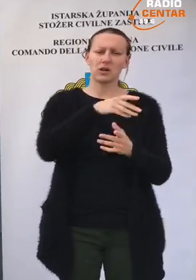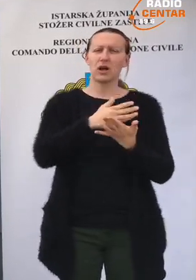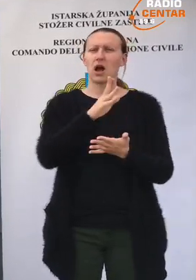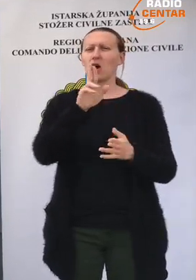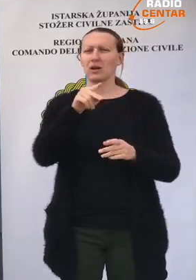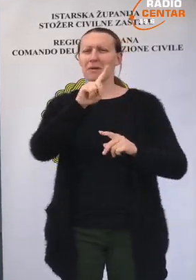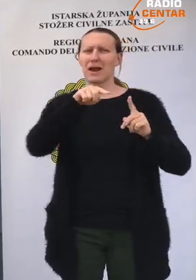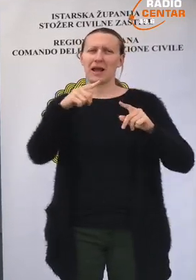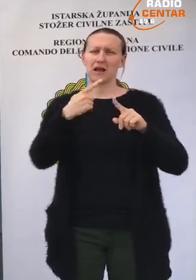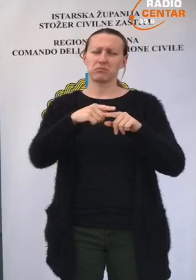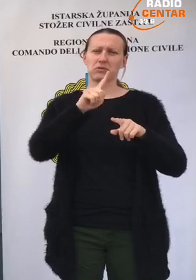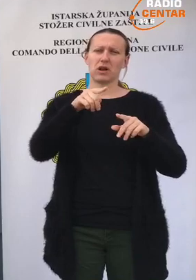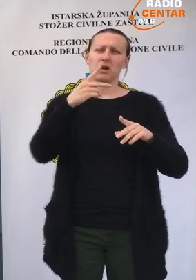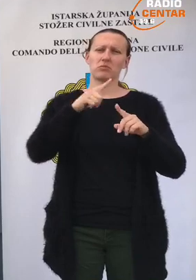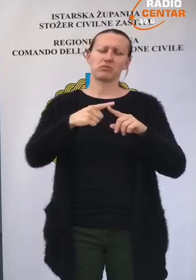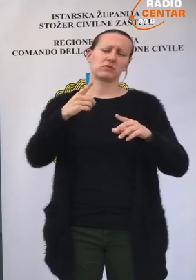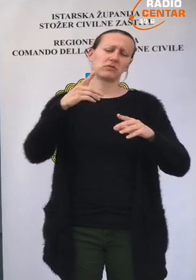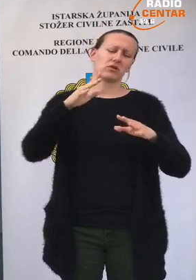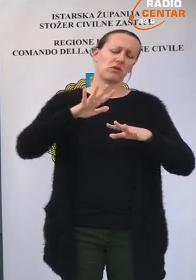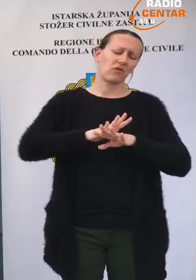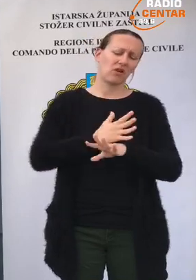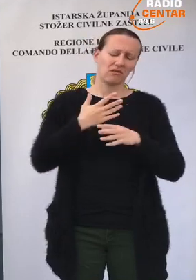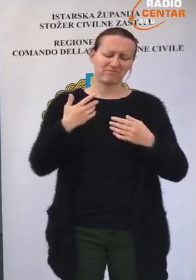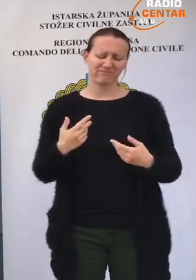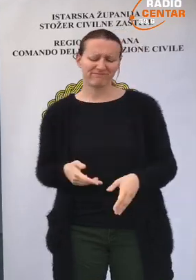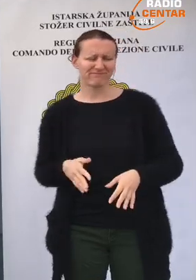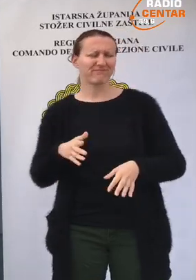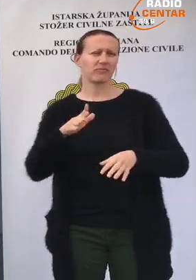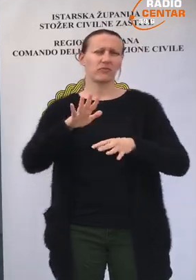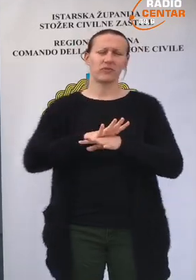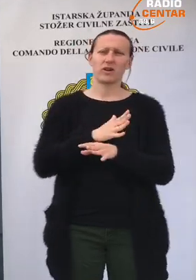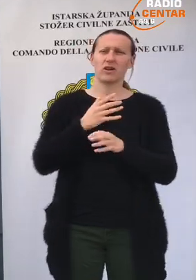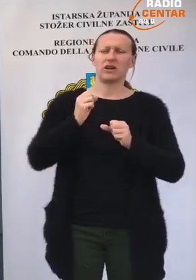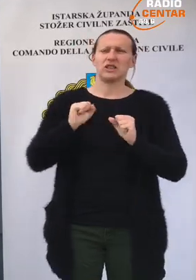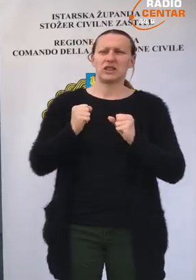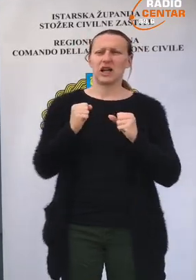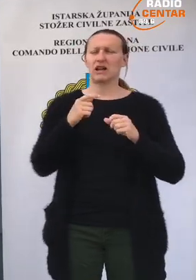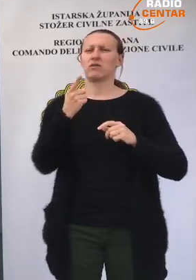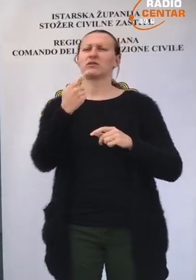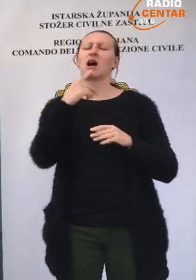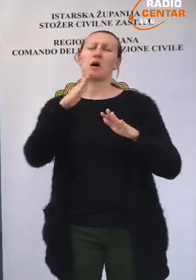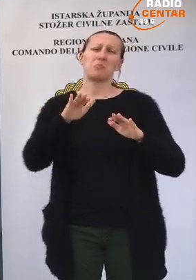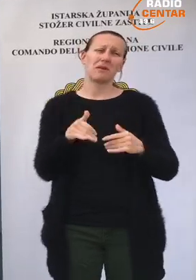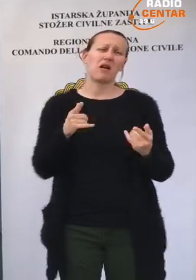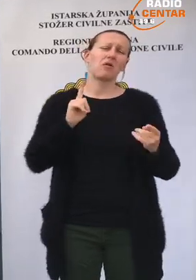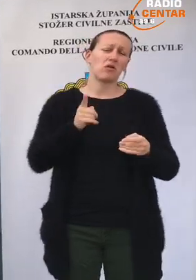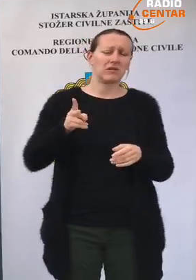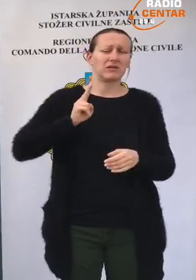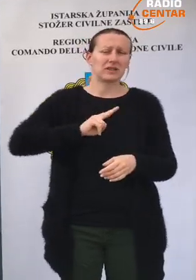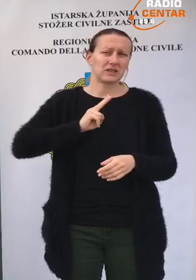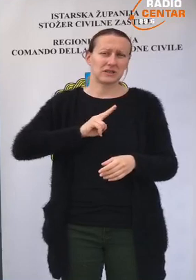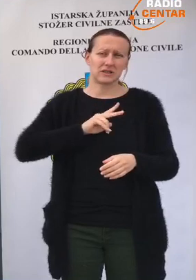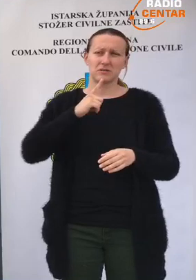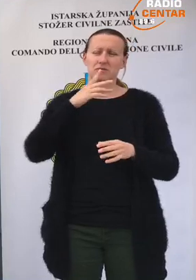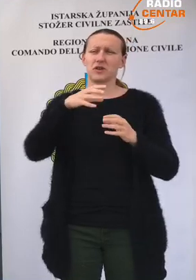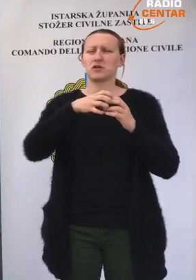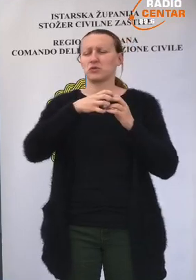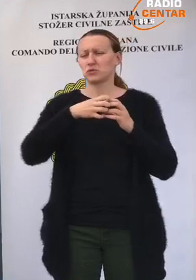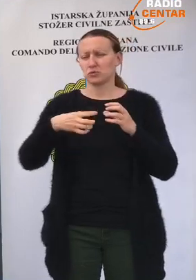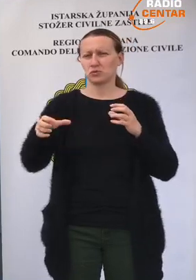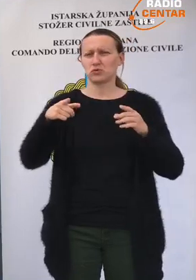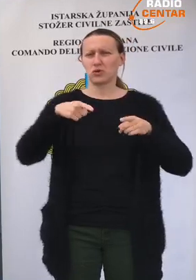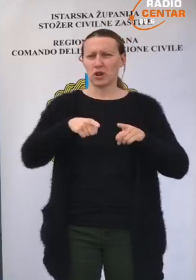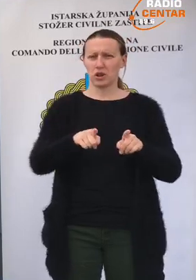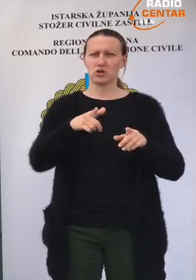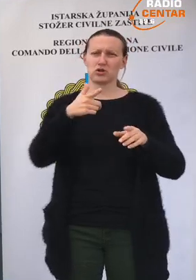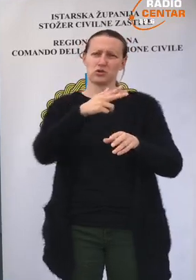iako postoje oscilacije dobre i loše volje i mislim da je to potpuno prihvatljivo u odnosu na cijeli i prolongirani